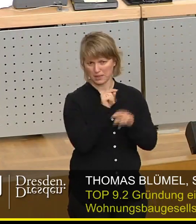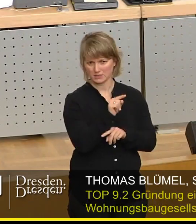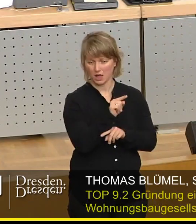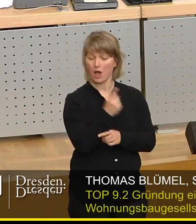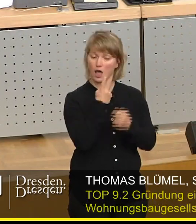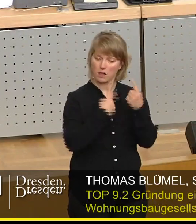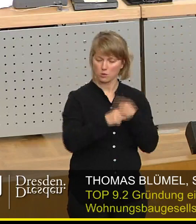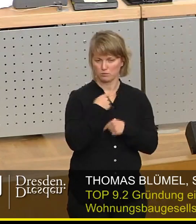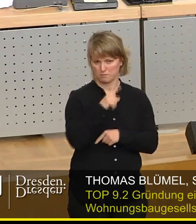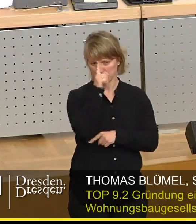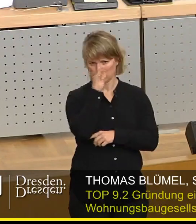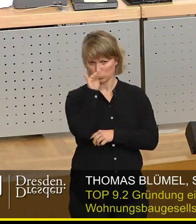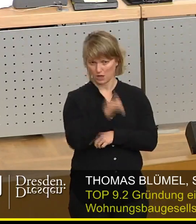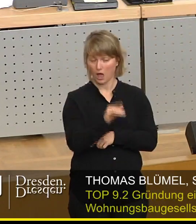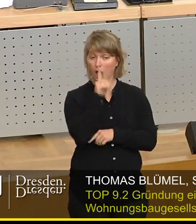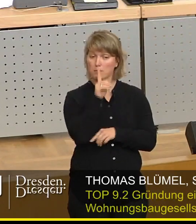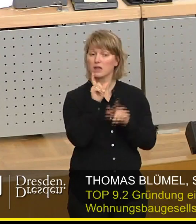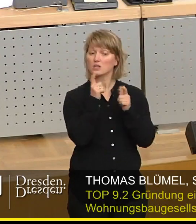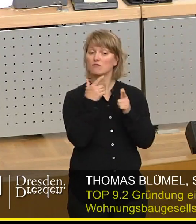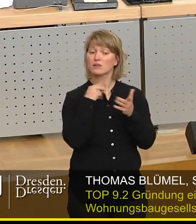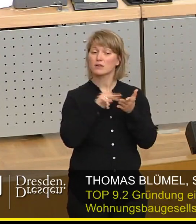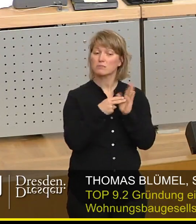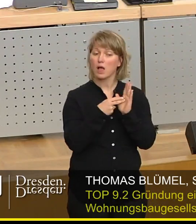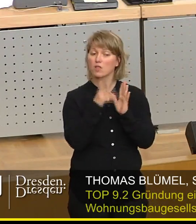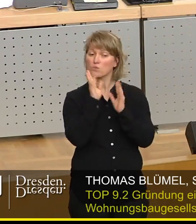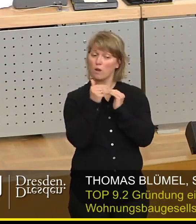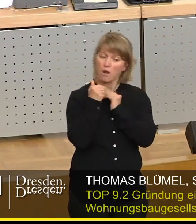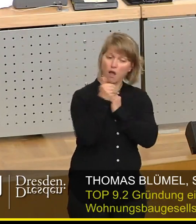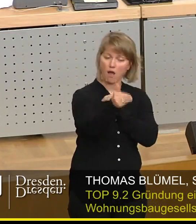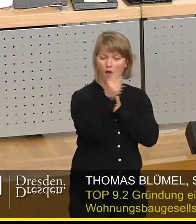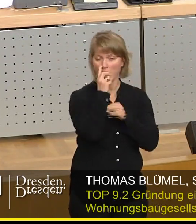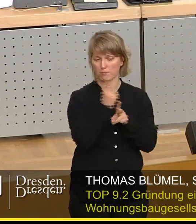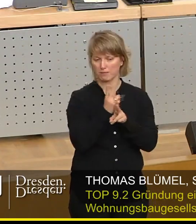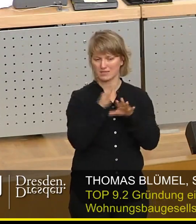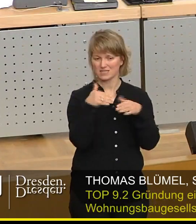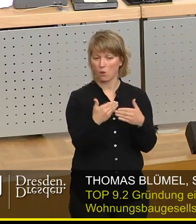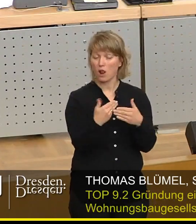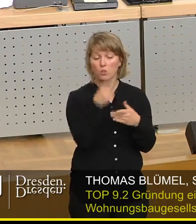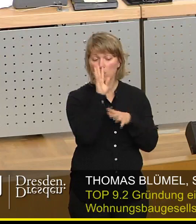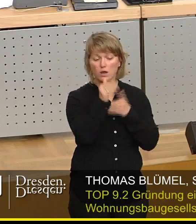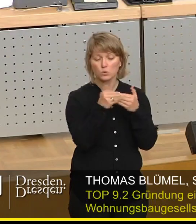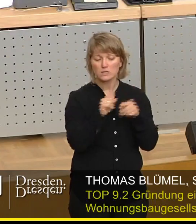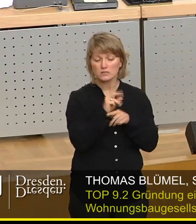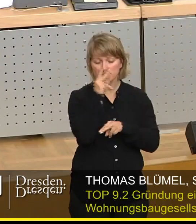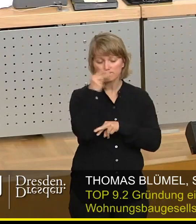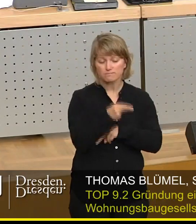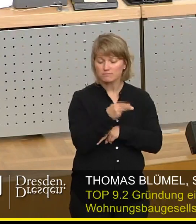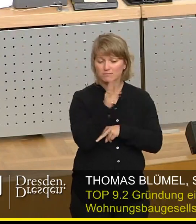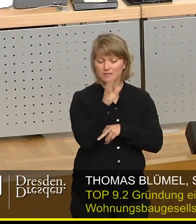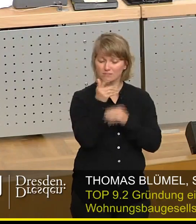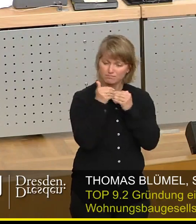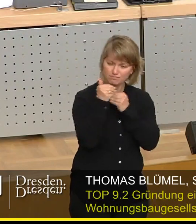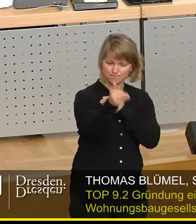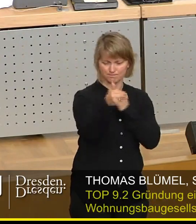man muss bei einer Gesellschaft, die man für einen langen Zeitraum gründet, eben gucken, was ist über die Zeit der richtige